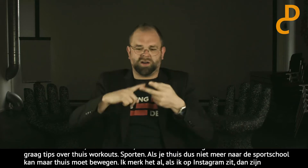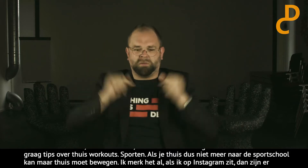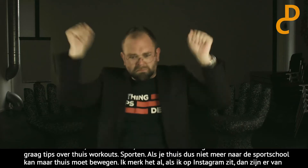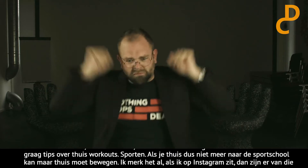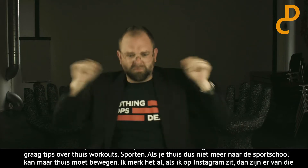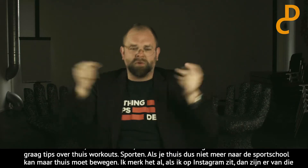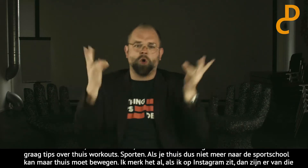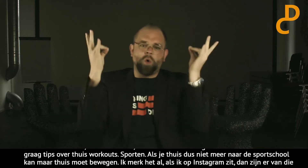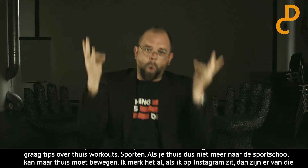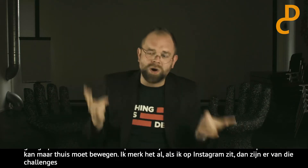weet ik veel wat, op te drukken.